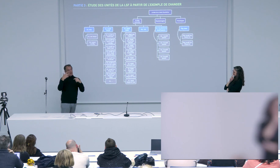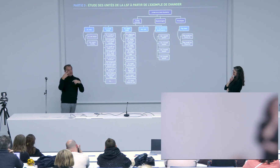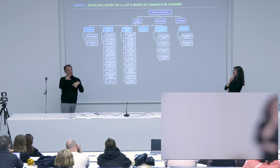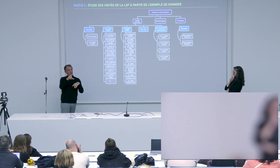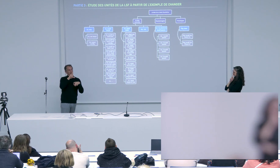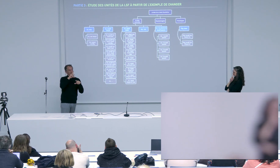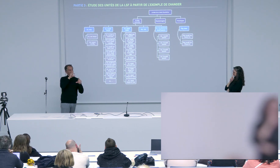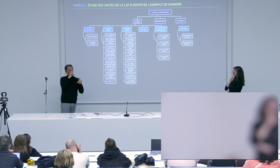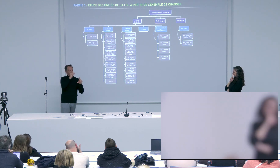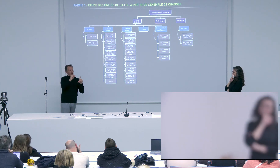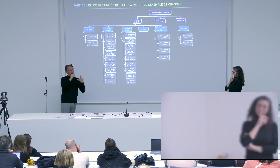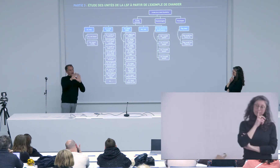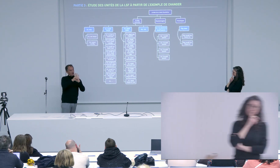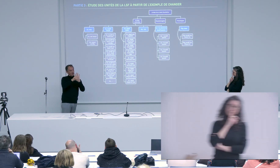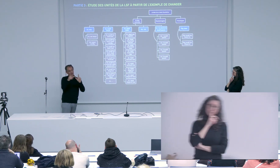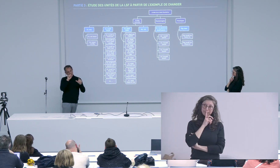tableaux